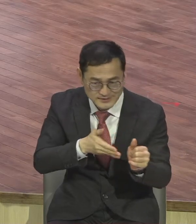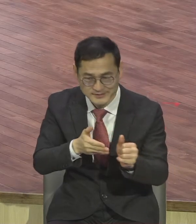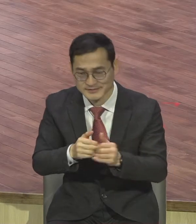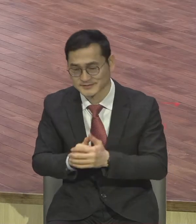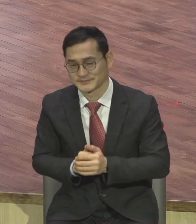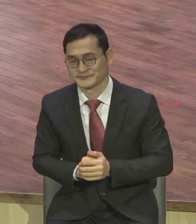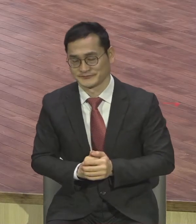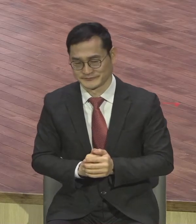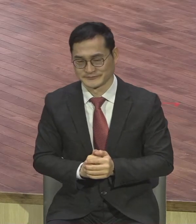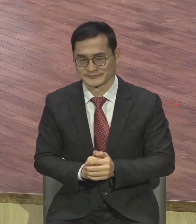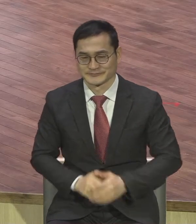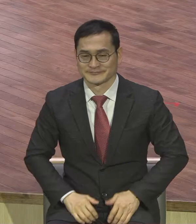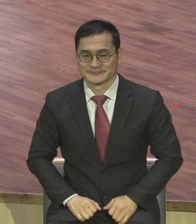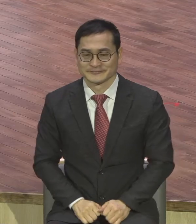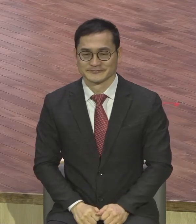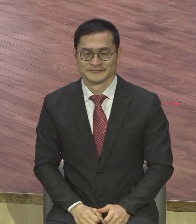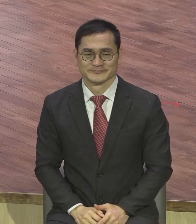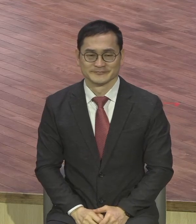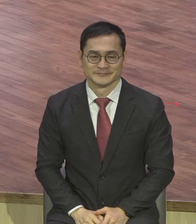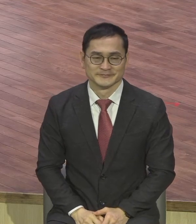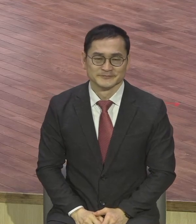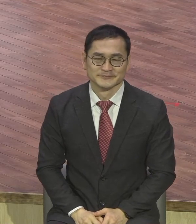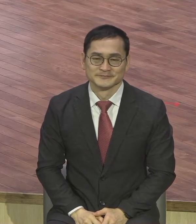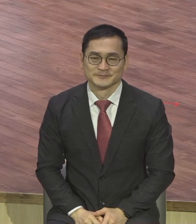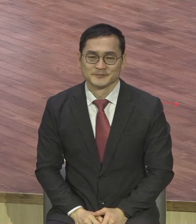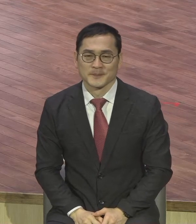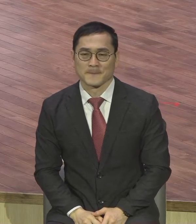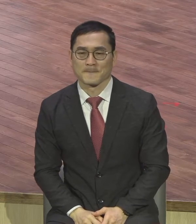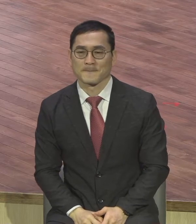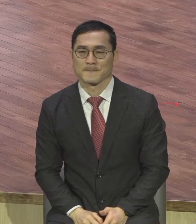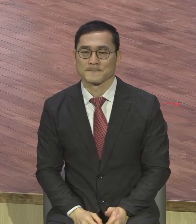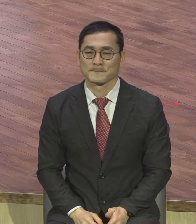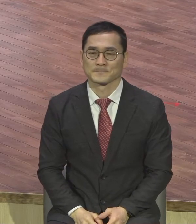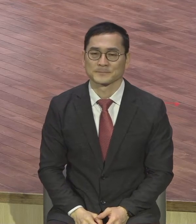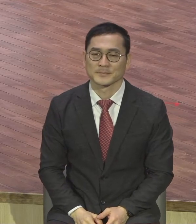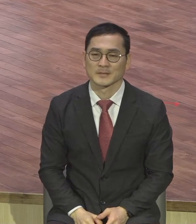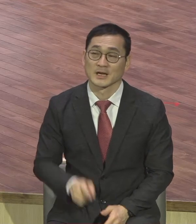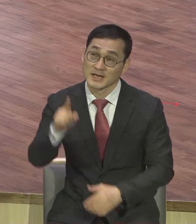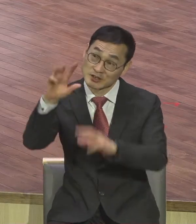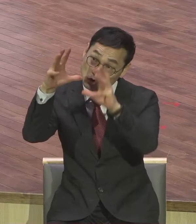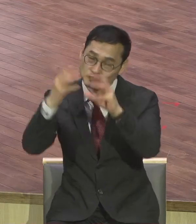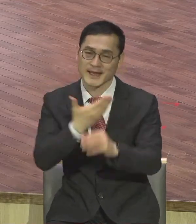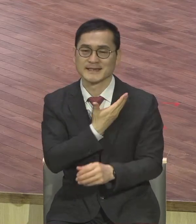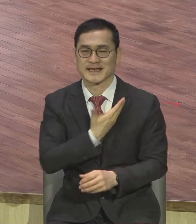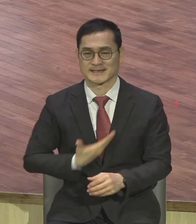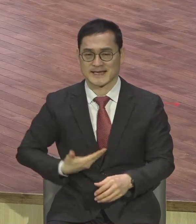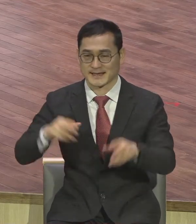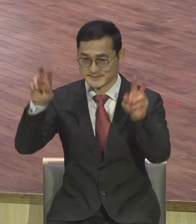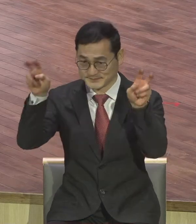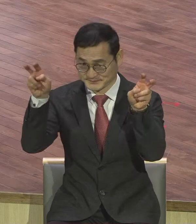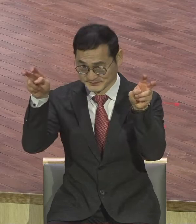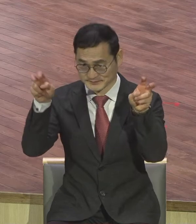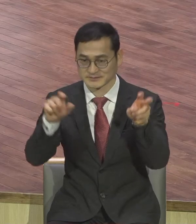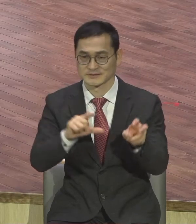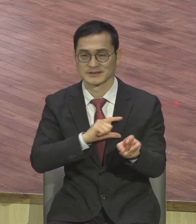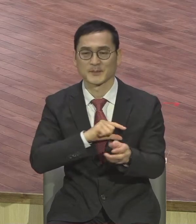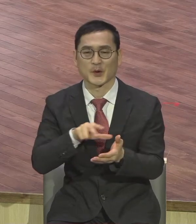이런 말씀 가지고 천국의 제자라는 제목으로 말씀을 드립니다. 나이아가라 증후군이란